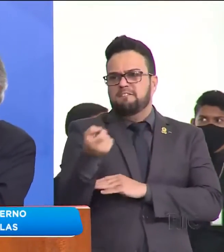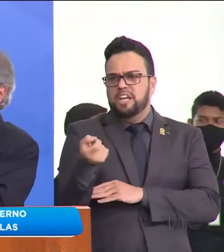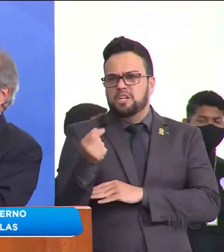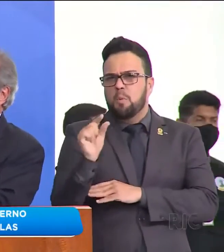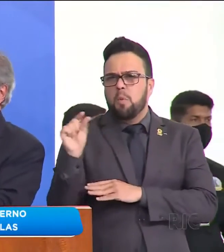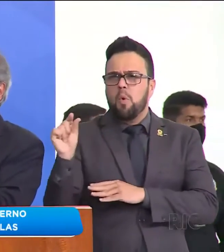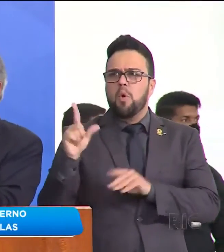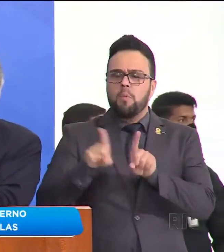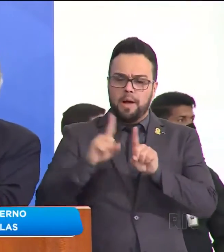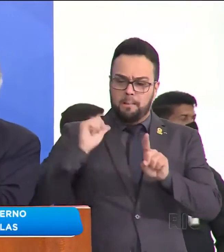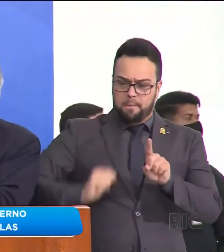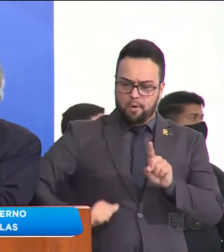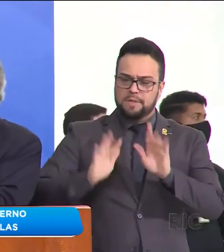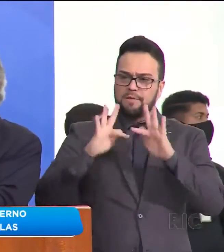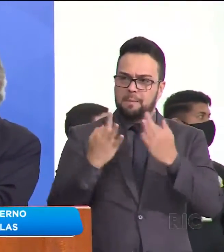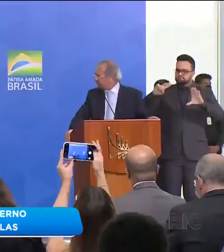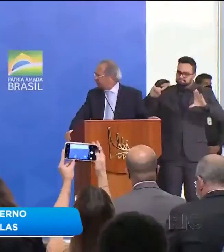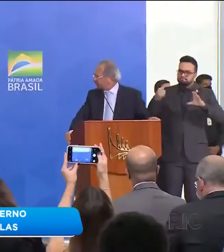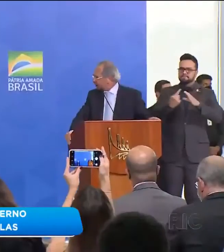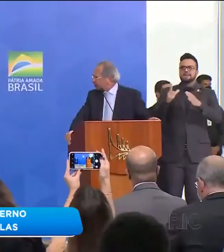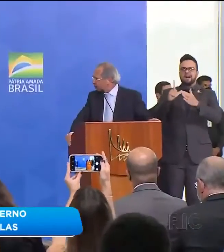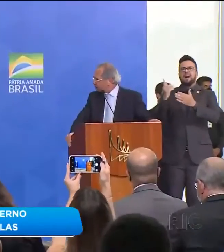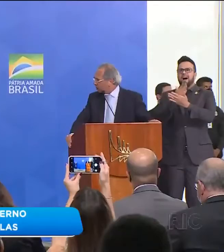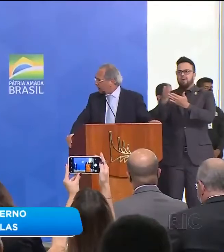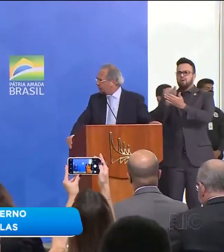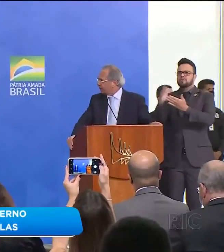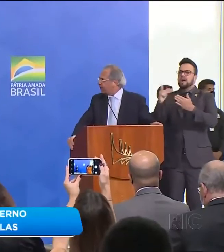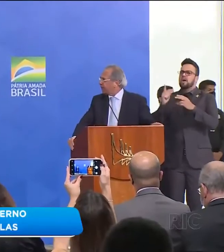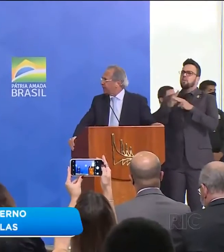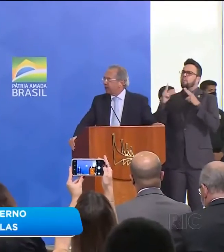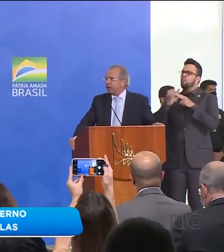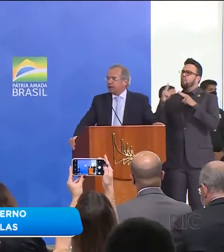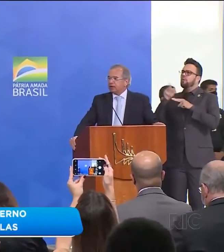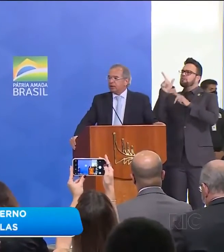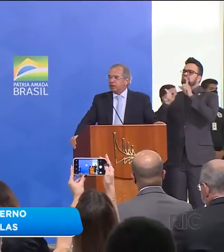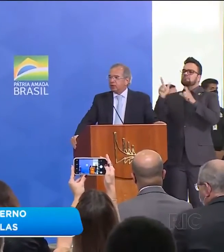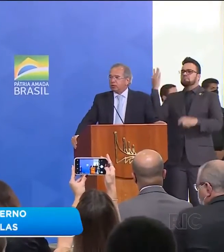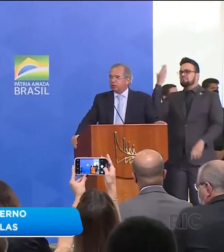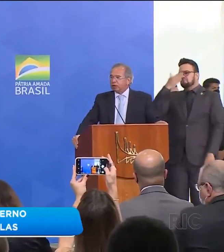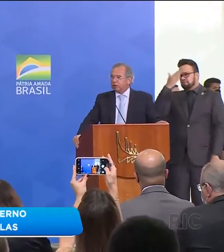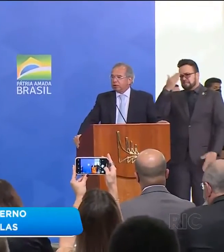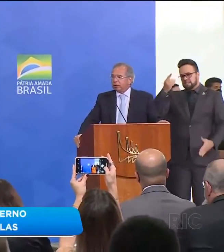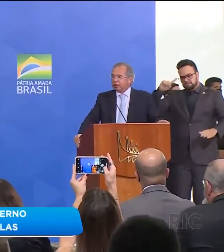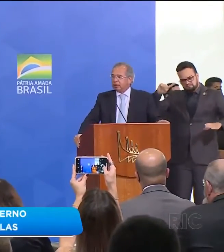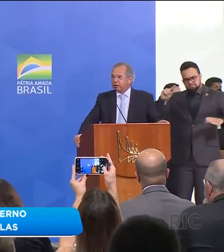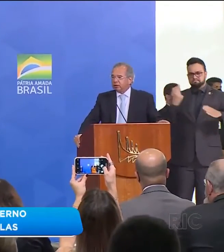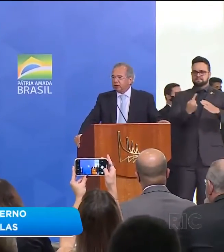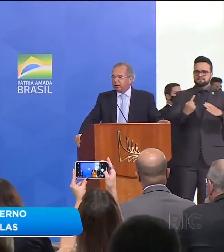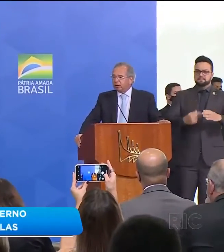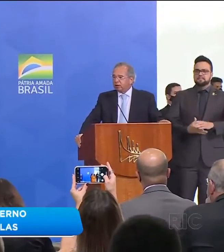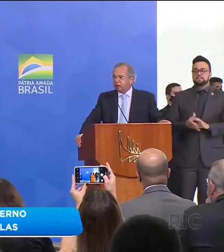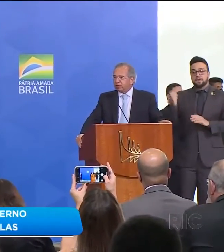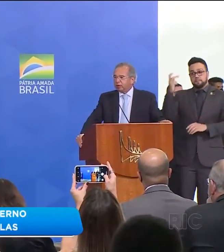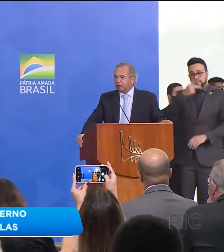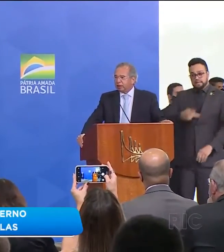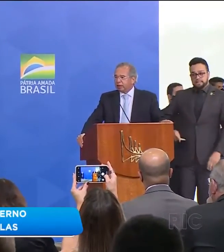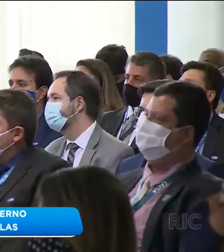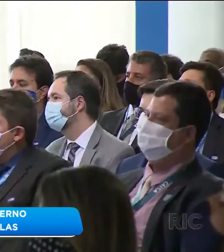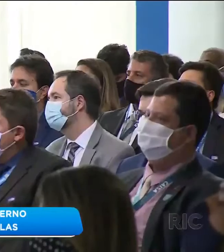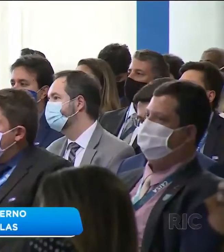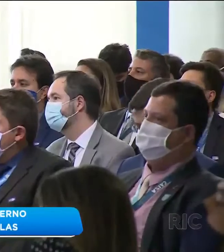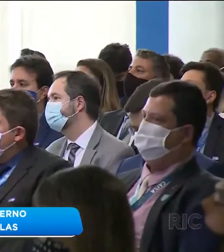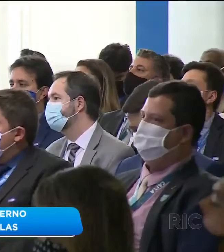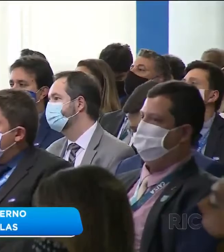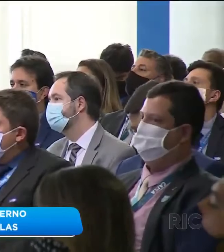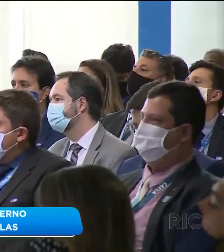olhando as consequências na economia dentro do médio prazo. Segundo ele, já estão previstos programas de renda básica